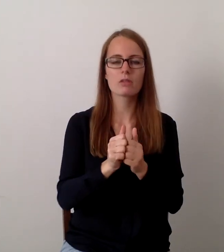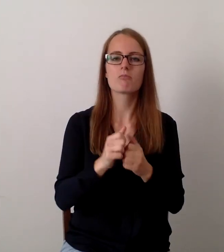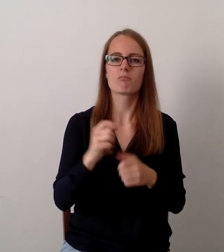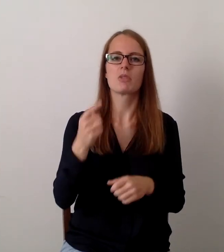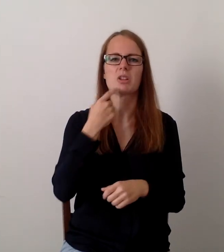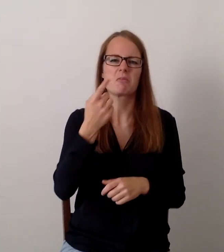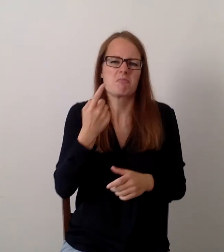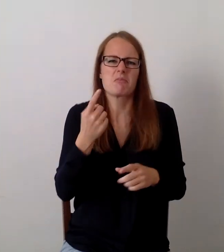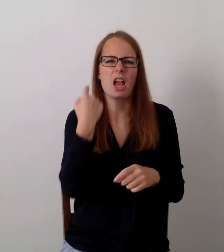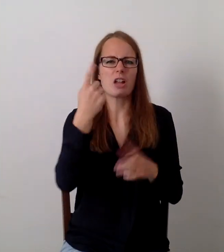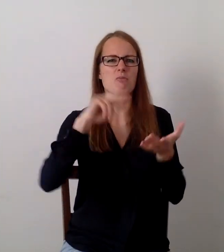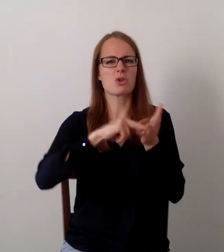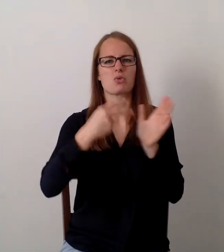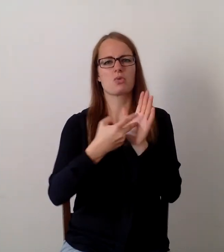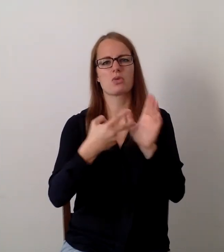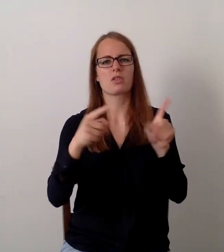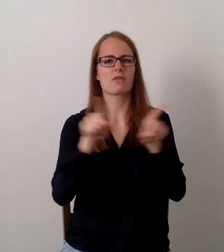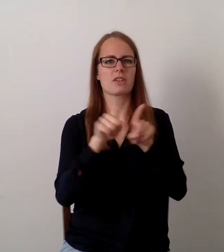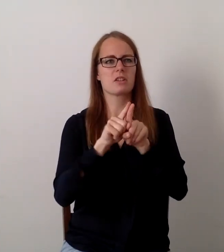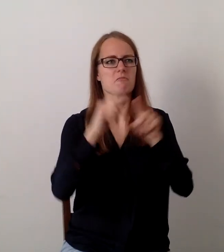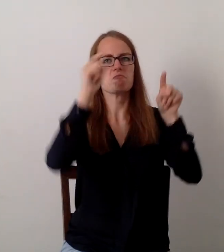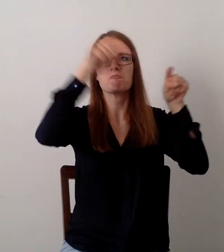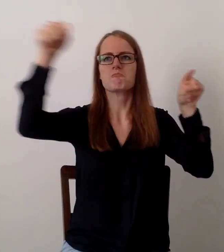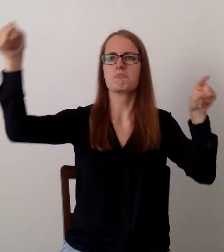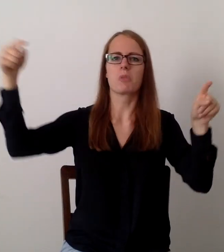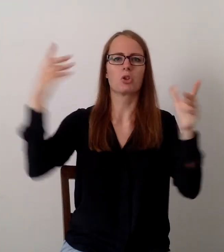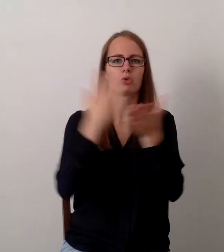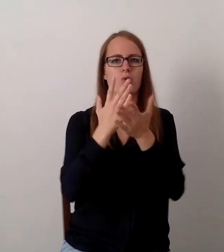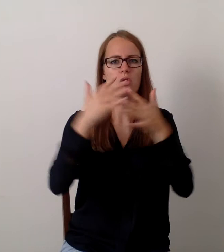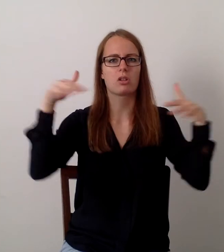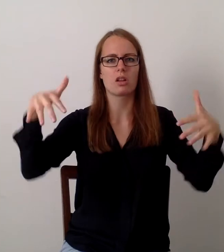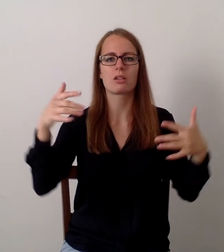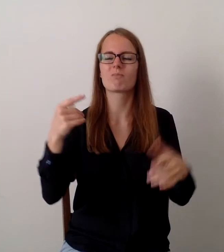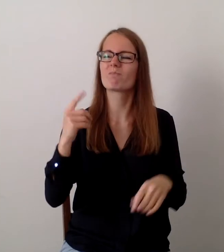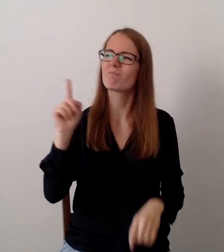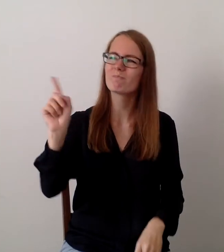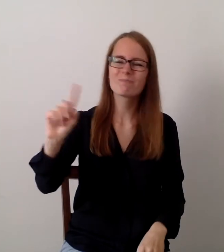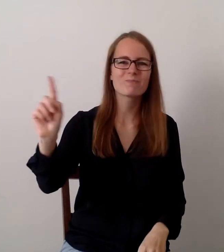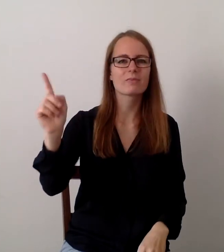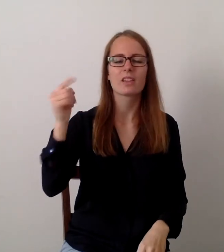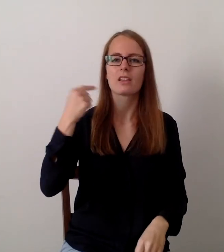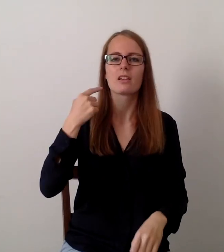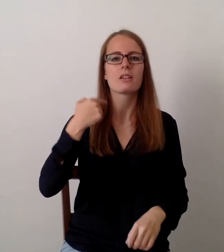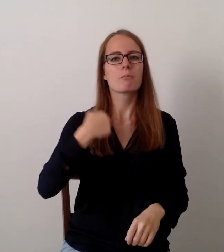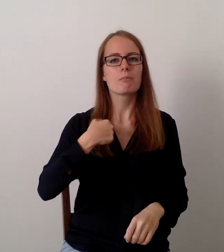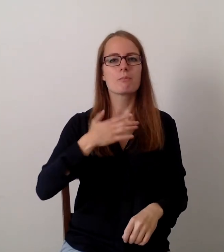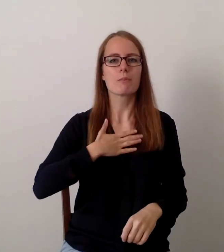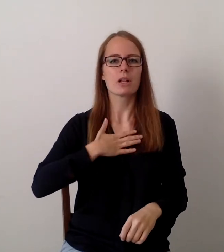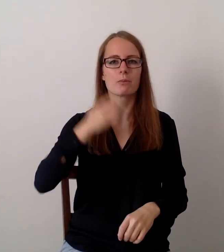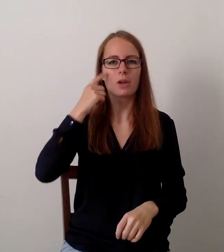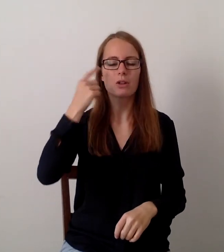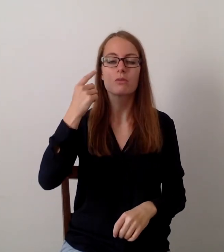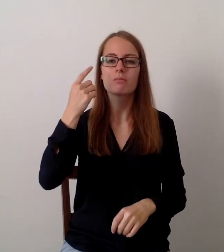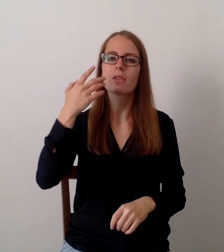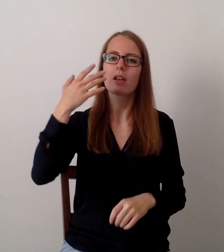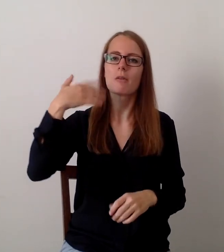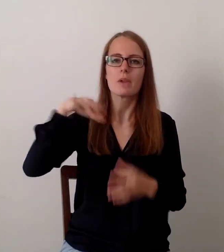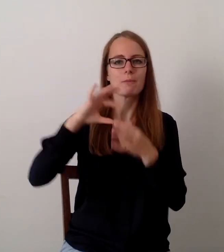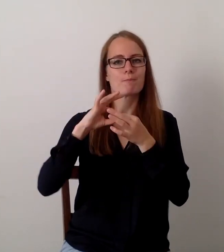dass man auf das Tier eingeht. Und in unserer Gesellschaft haben wir ein Rieseproblem. Nämlich, sicherlich, wenn so ein Tierhund geht,